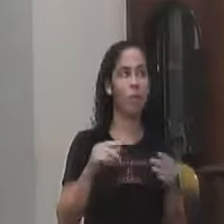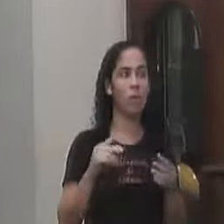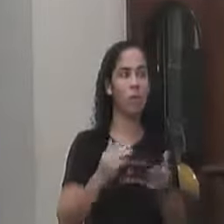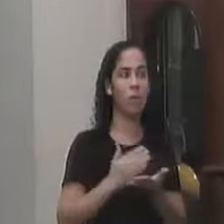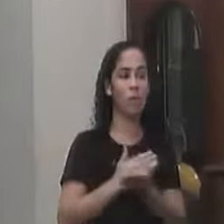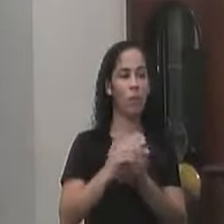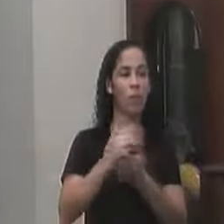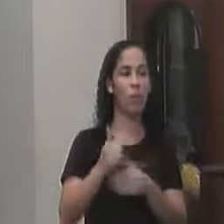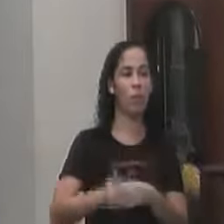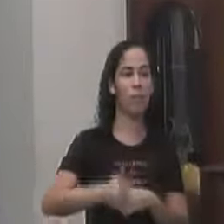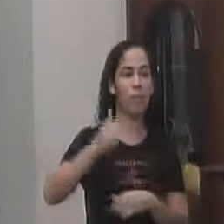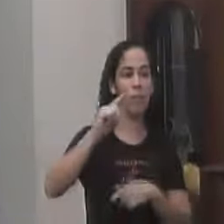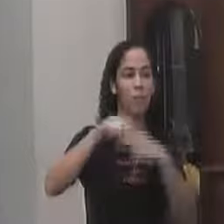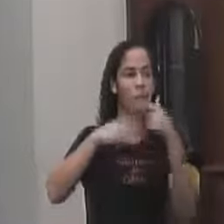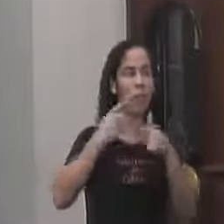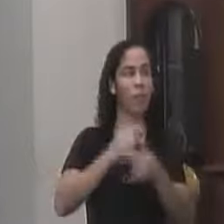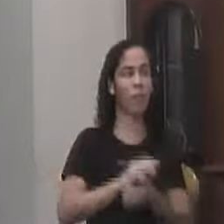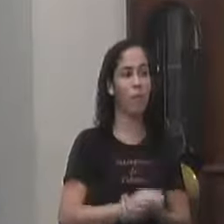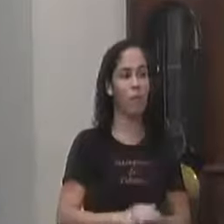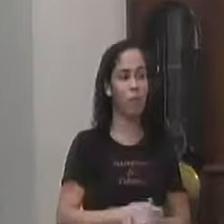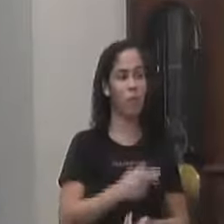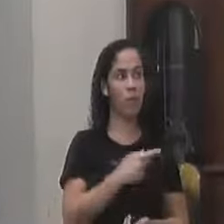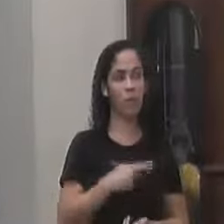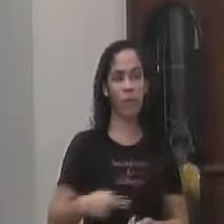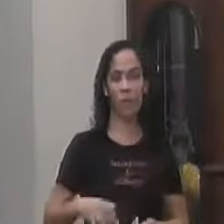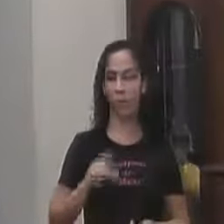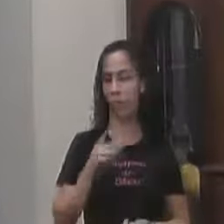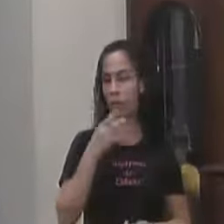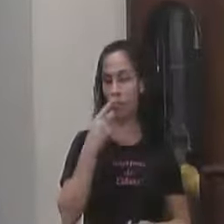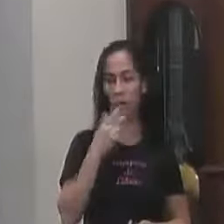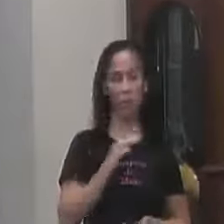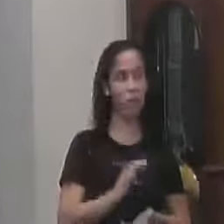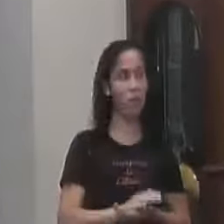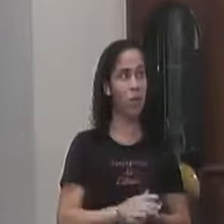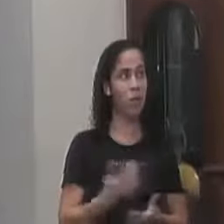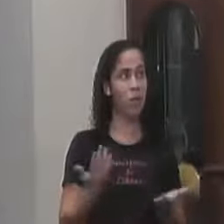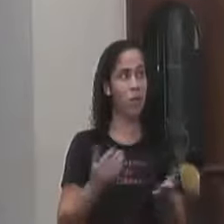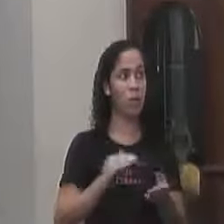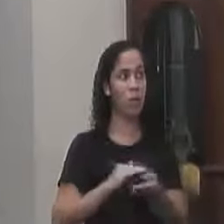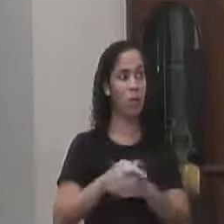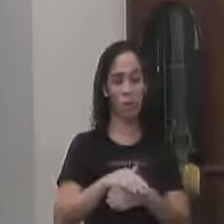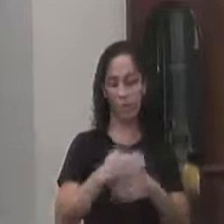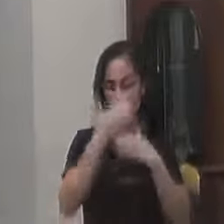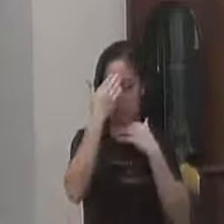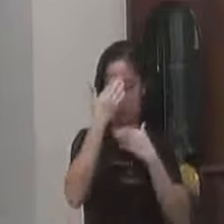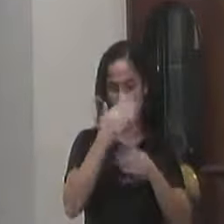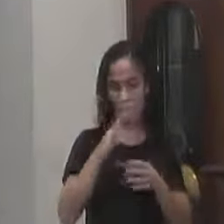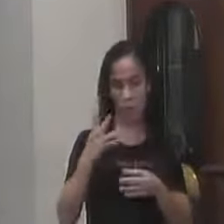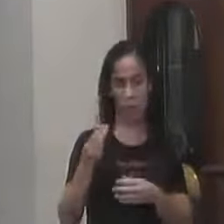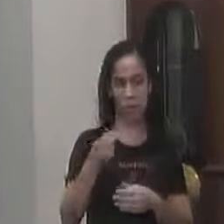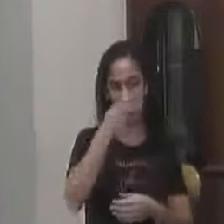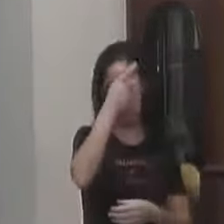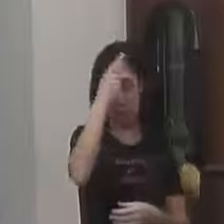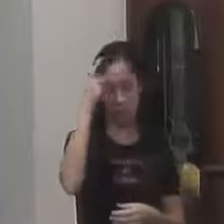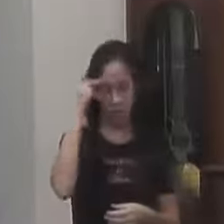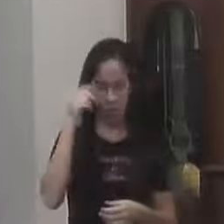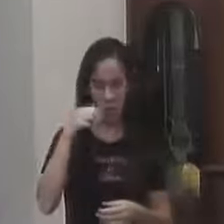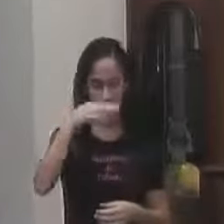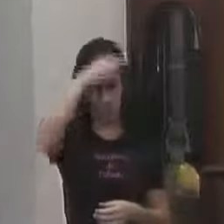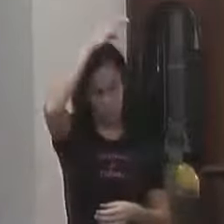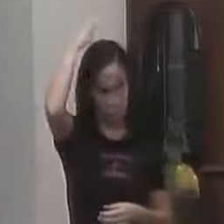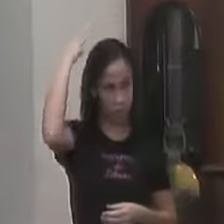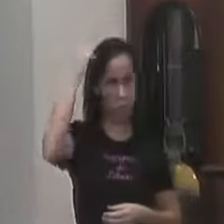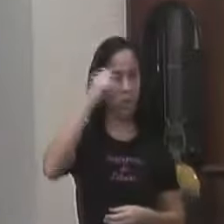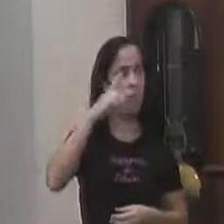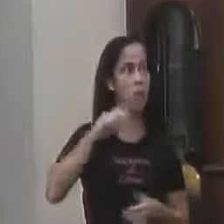Nasça Daqui a pouco Então Presidente É só isso Que eu tinha Que falar Na noite Hoje Agradecer Agradecer todas As pessoas De Sanzabel Que estão